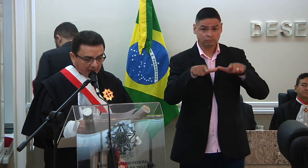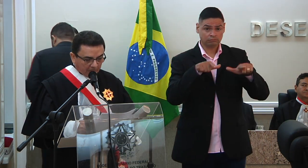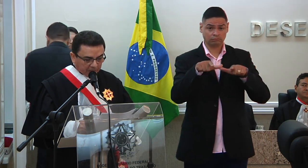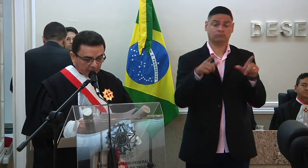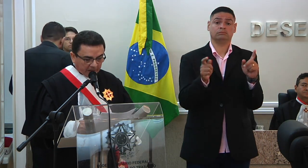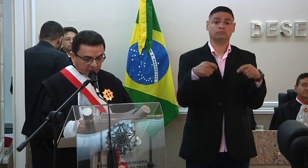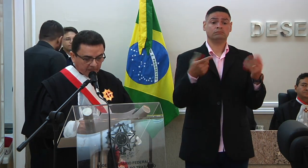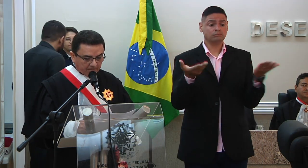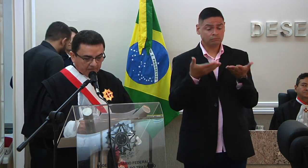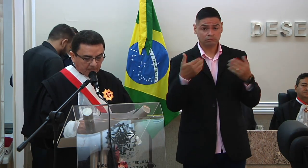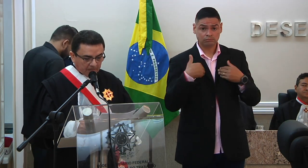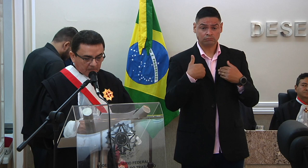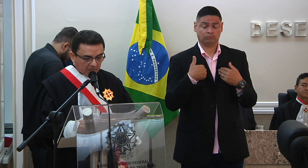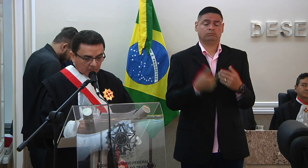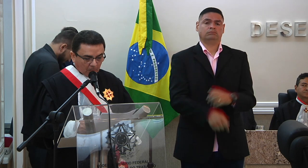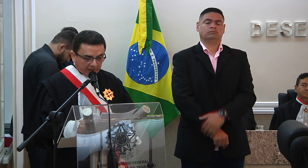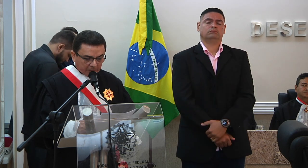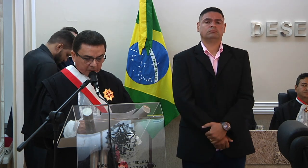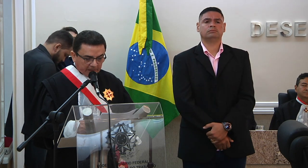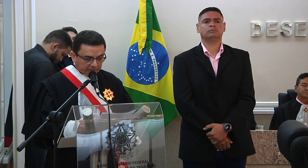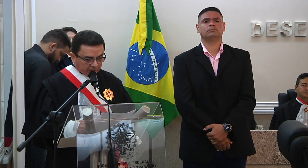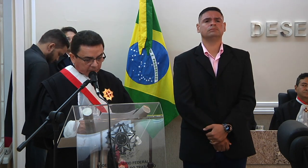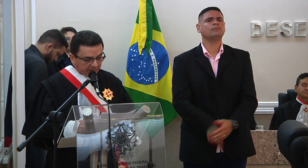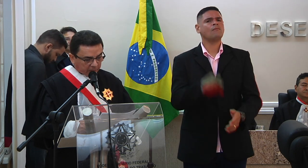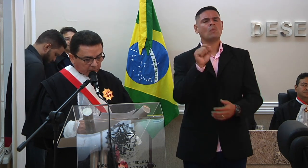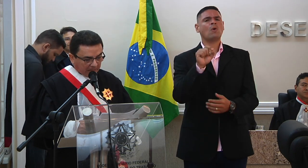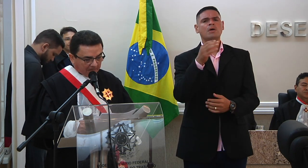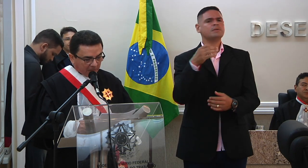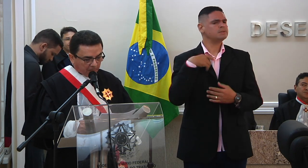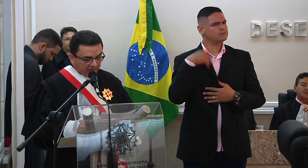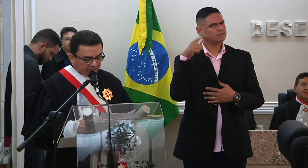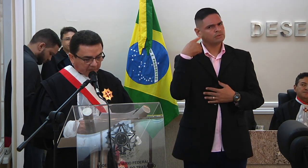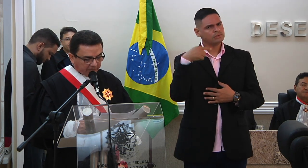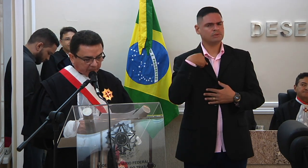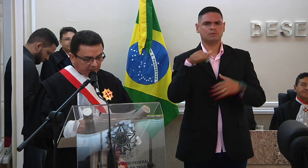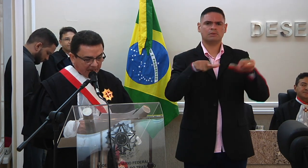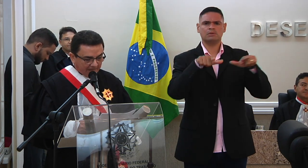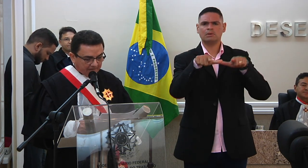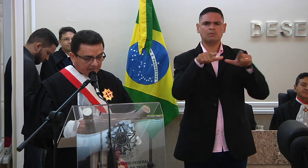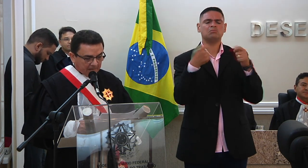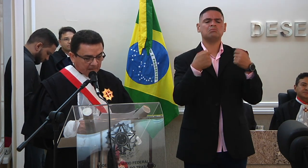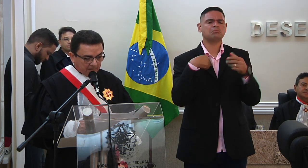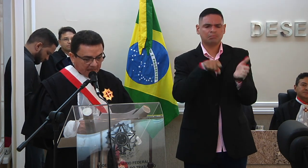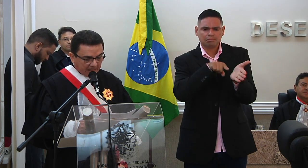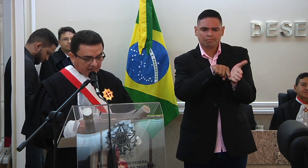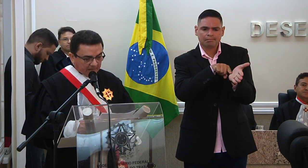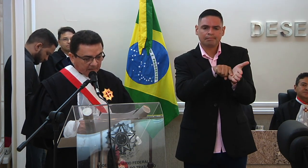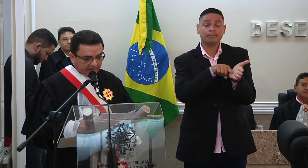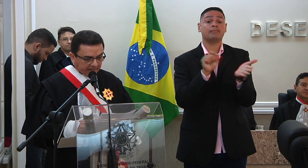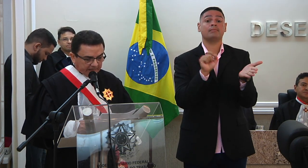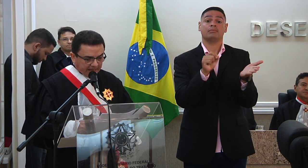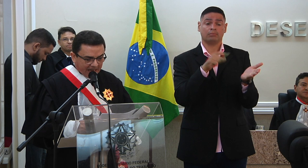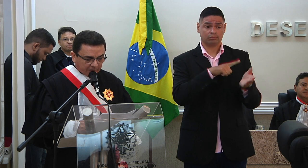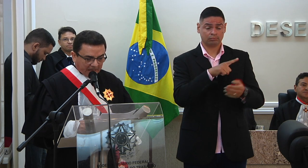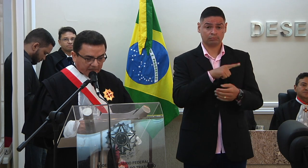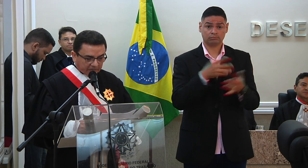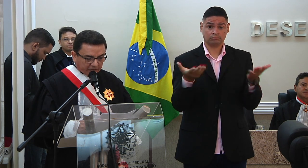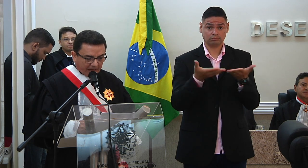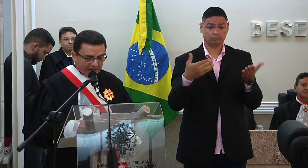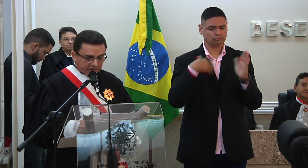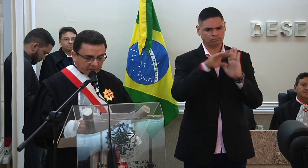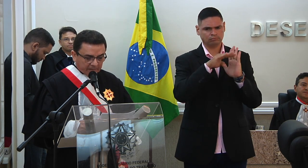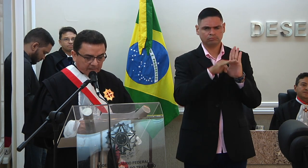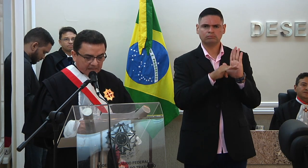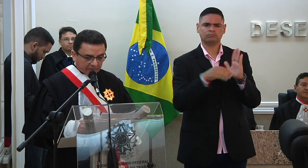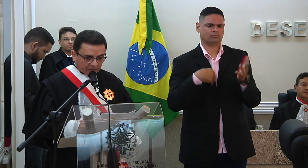a caminho da obsolência o que a ciência do direito do trabalho precisa investigar para delinear as